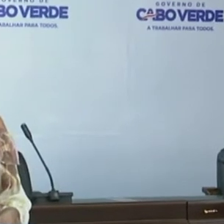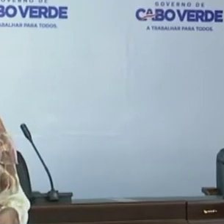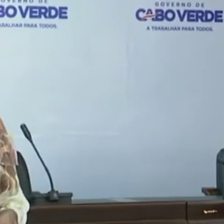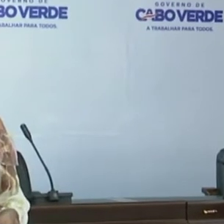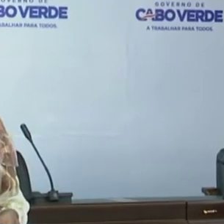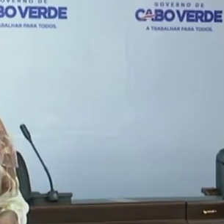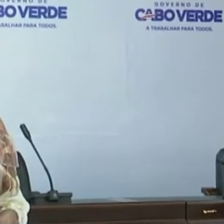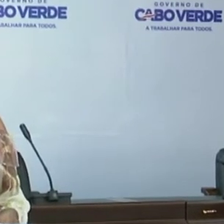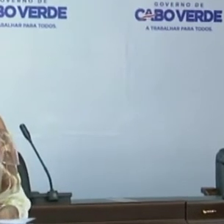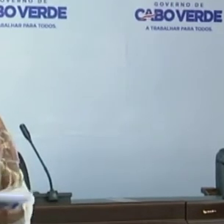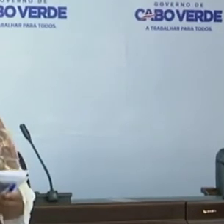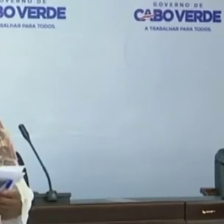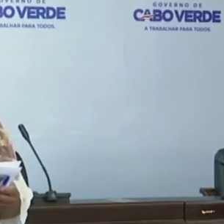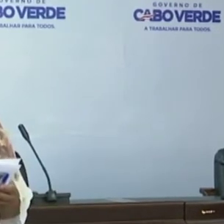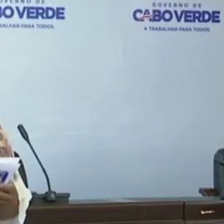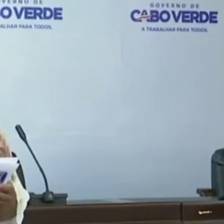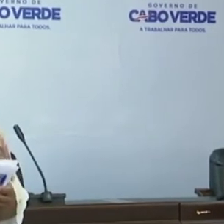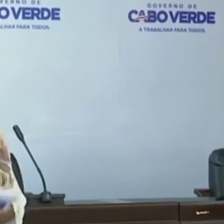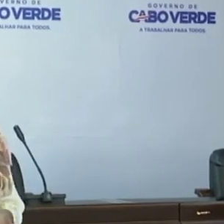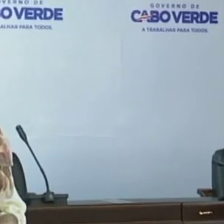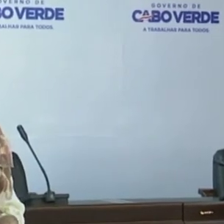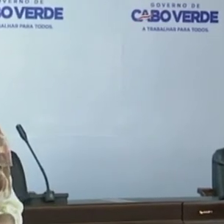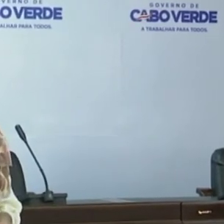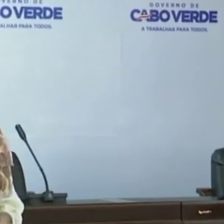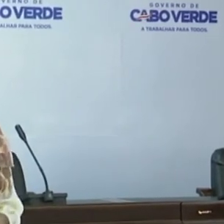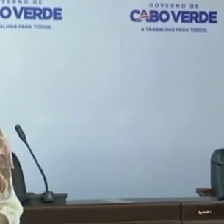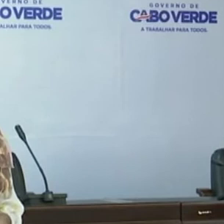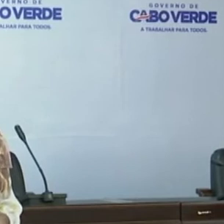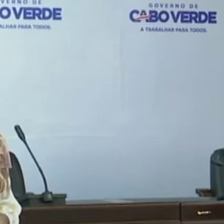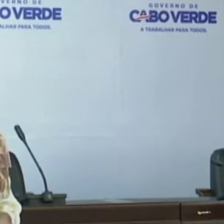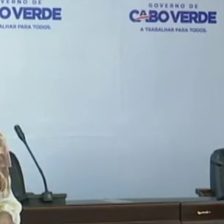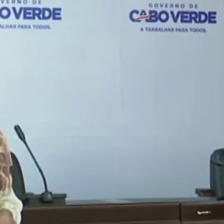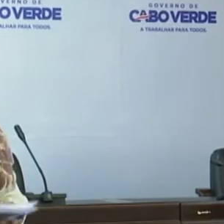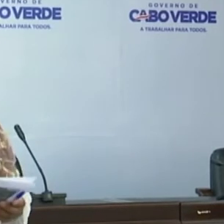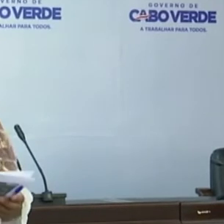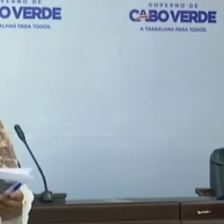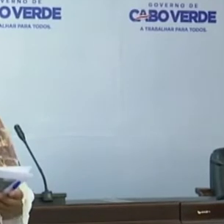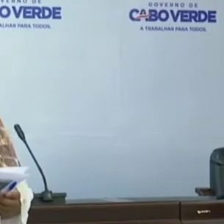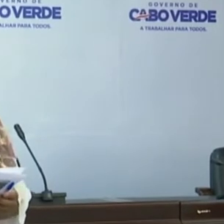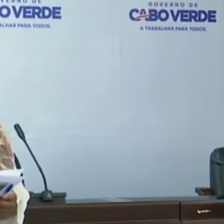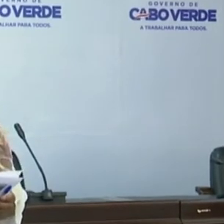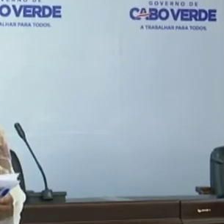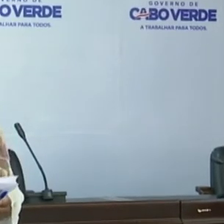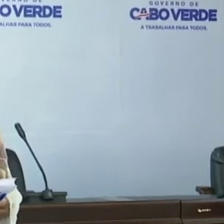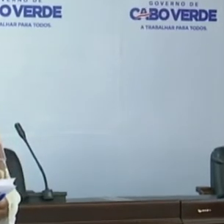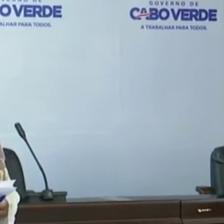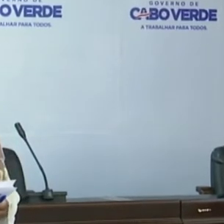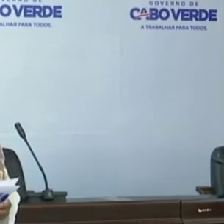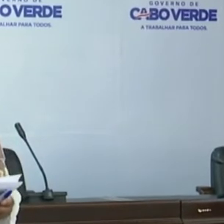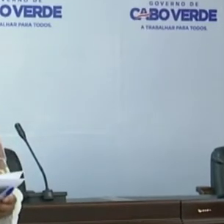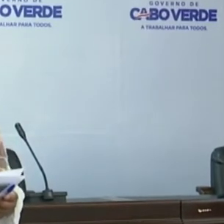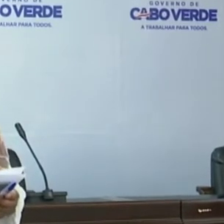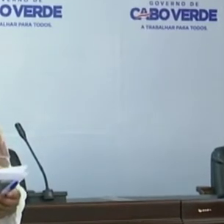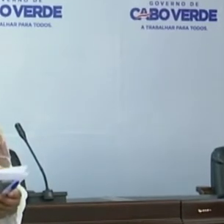24 horas, as amostras analisadas, os resultados e também fazer o balanço dos últimos 15 dias. Nestes